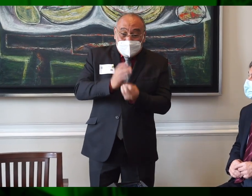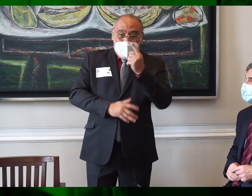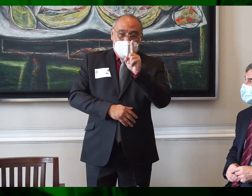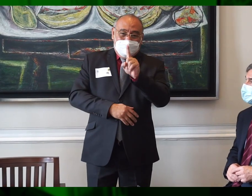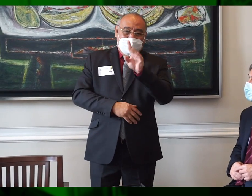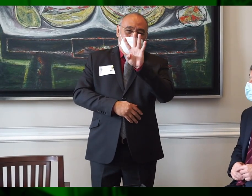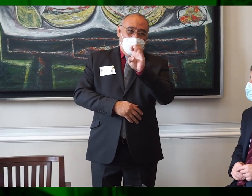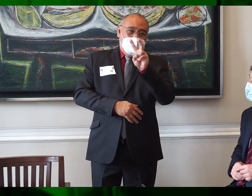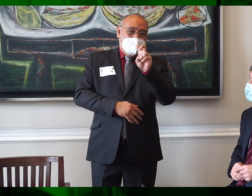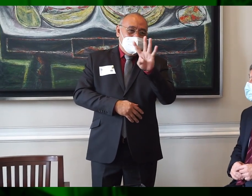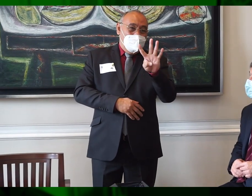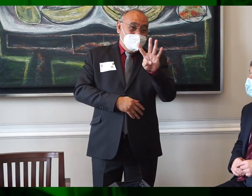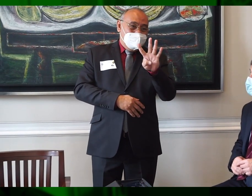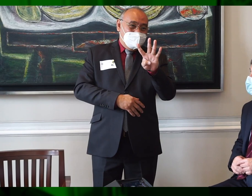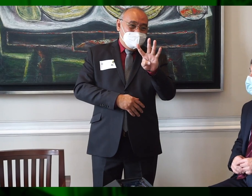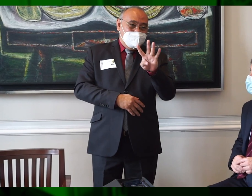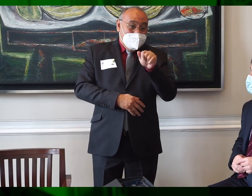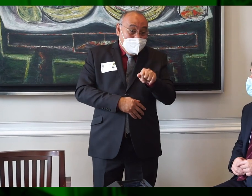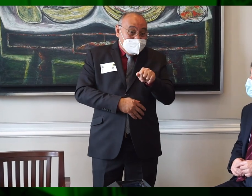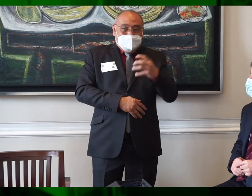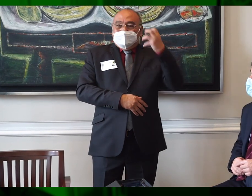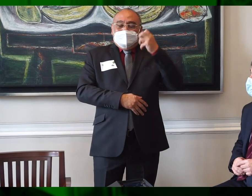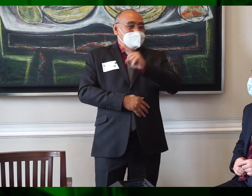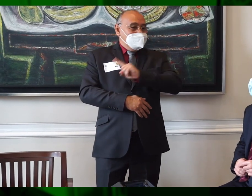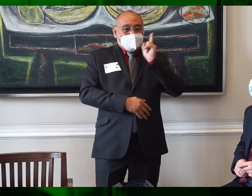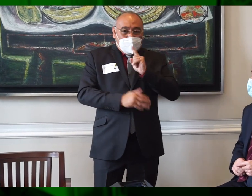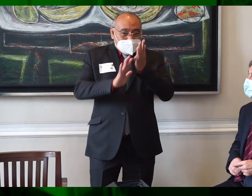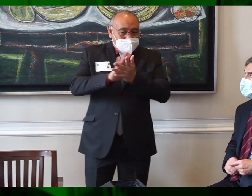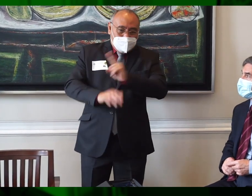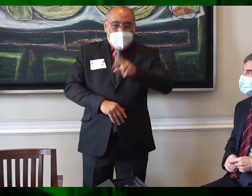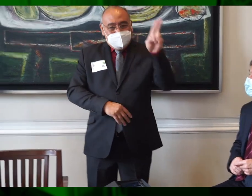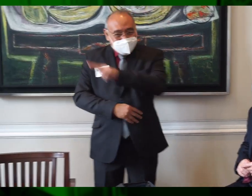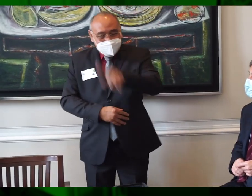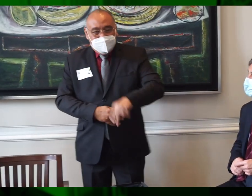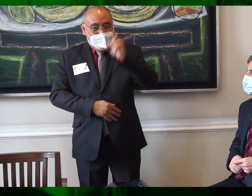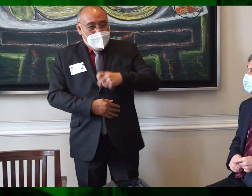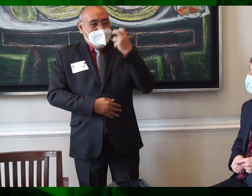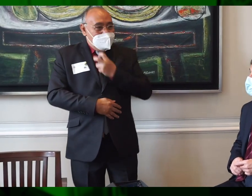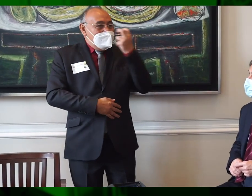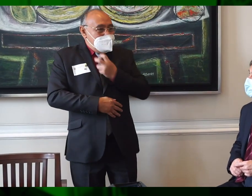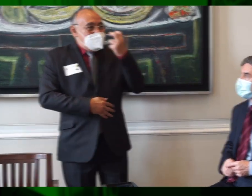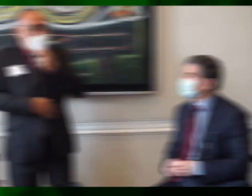En Colombia ocurrió lo mismo, el primer colegio se creó en 1924 y en ese colegio se prohibía la ley.